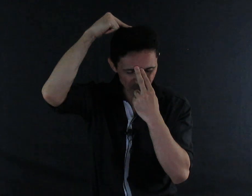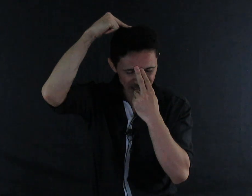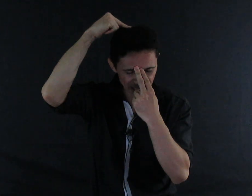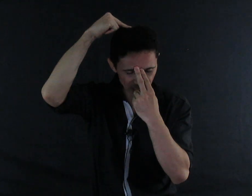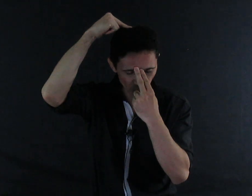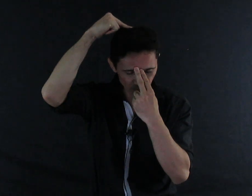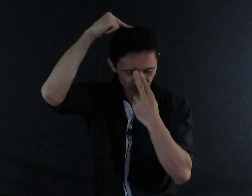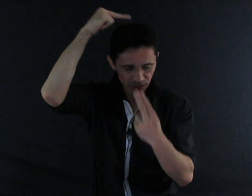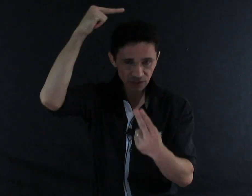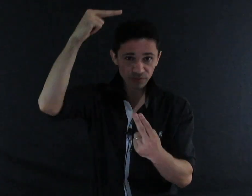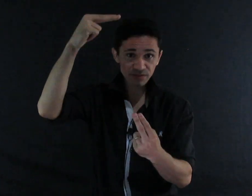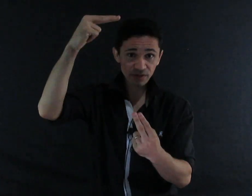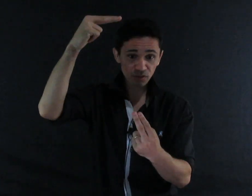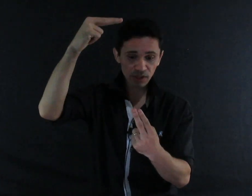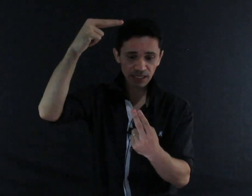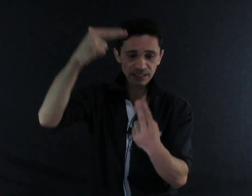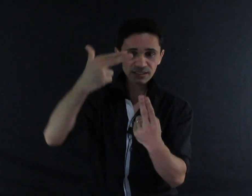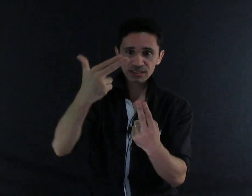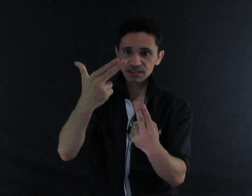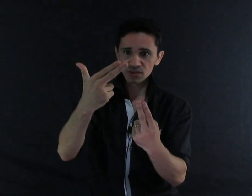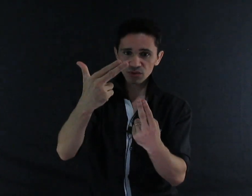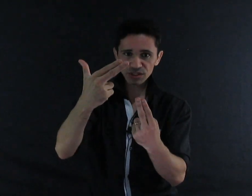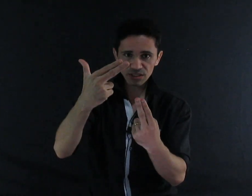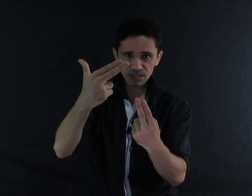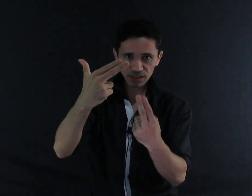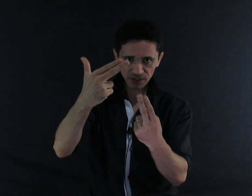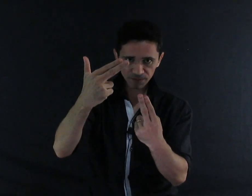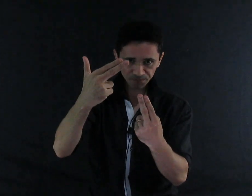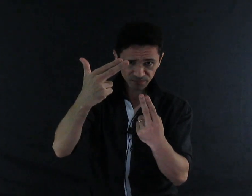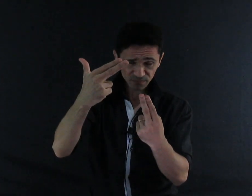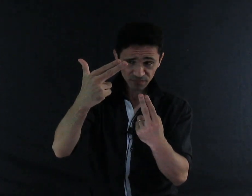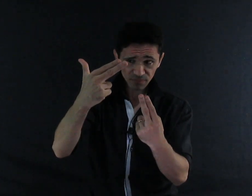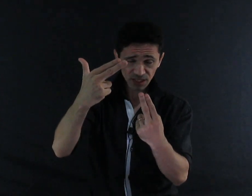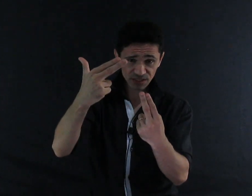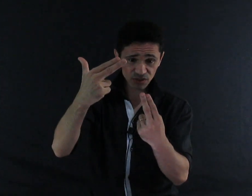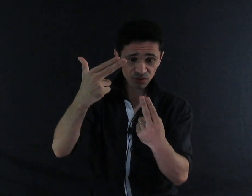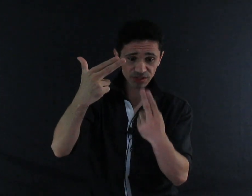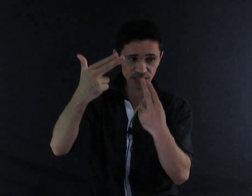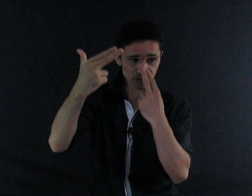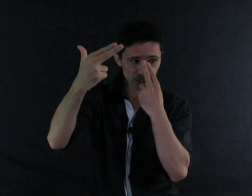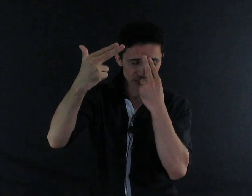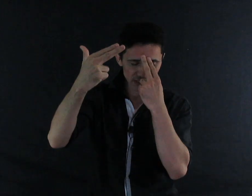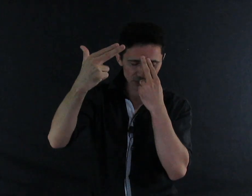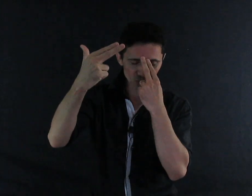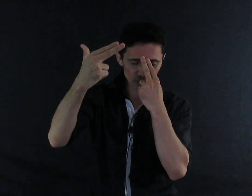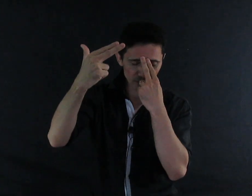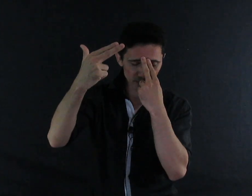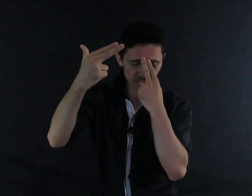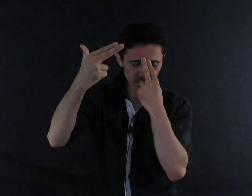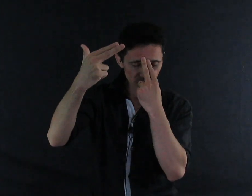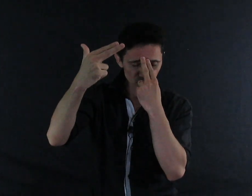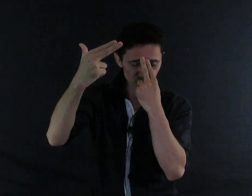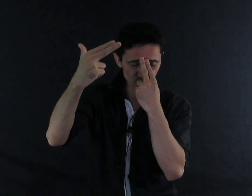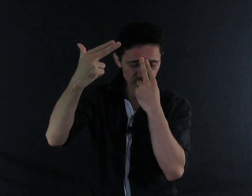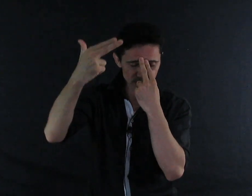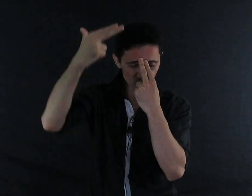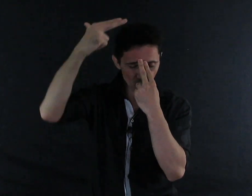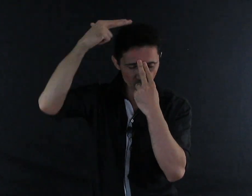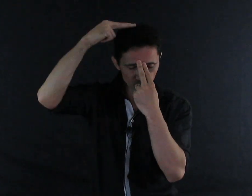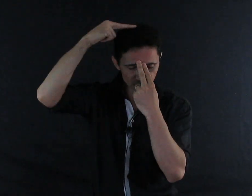pineal. Então, você vai colocar esses dois dedos aqui, esses dois dedos no teu terceiro olho,